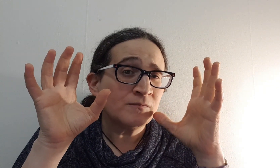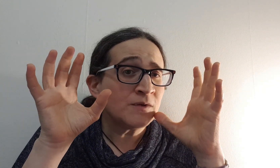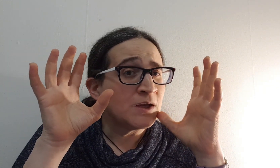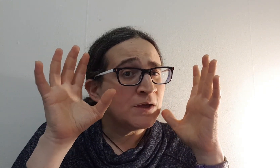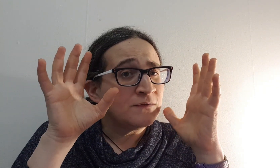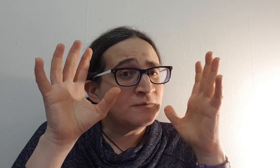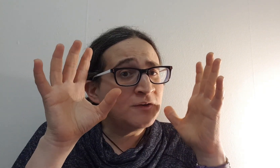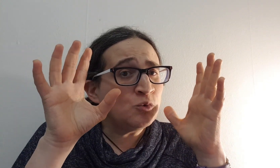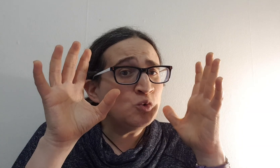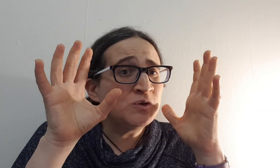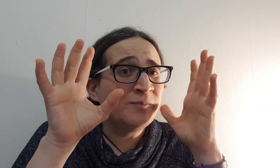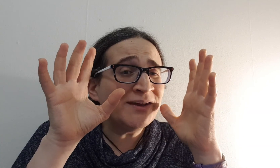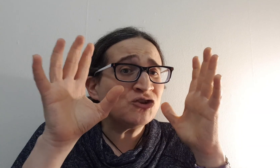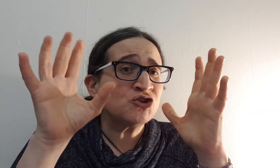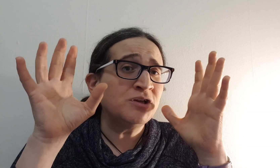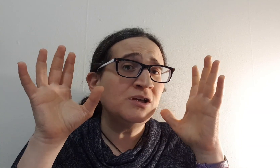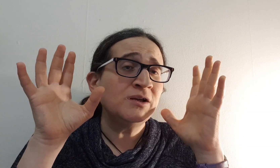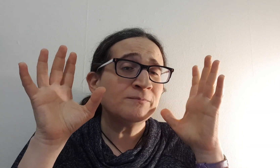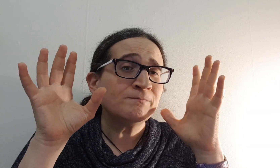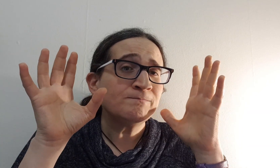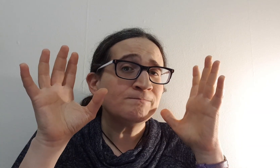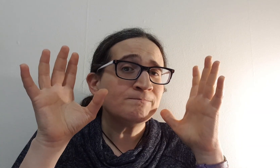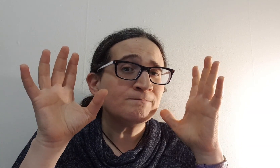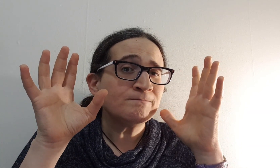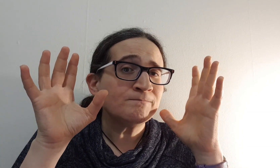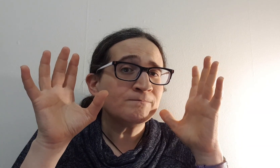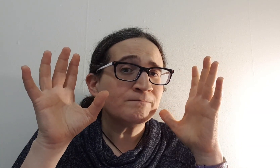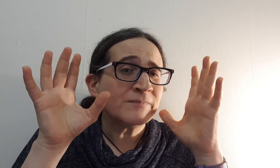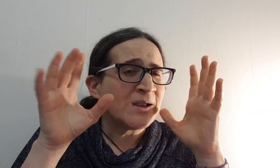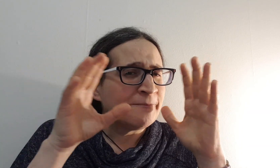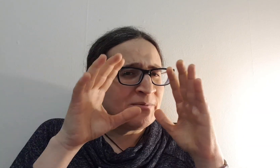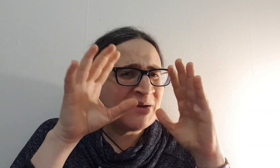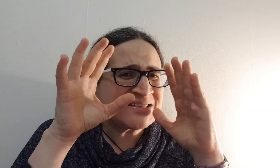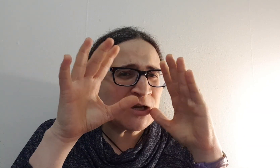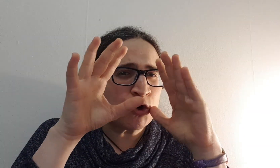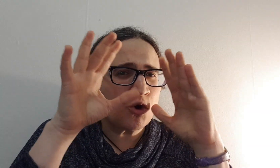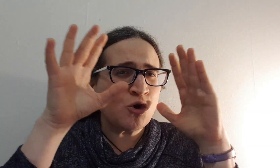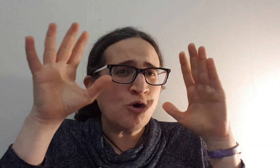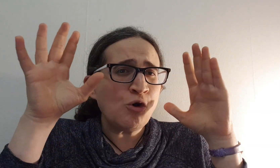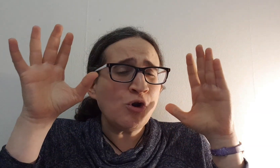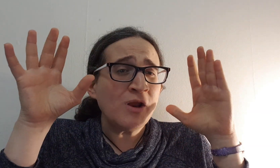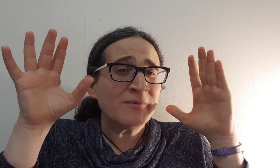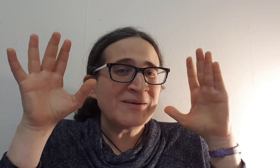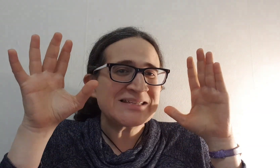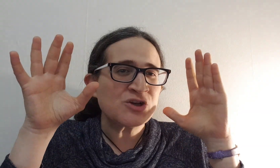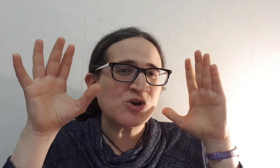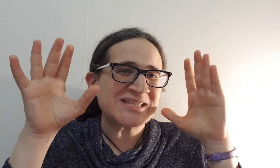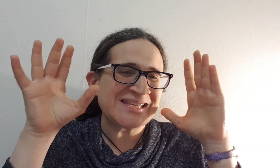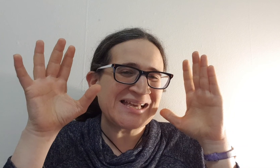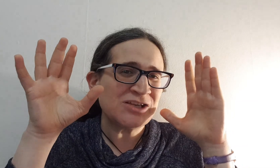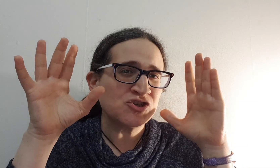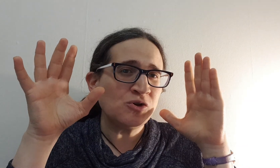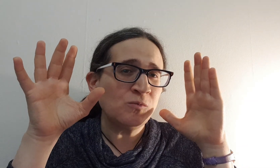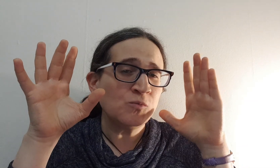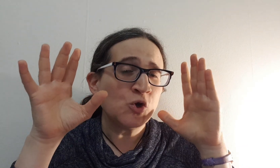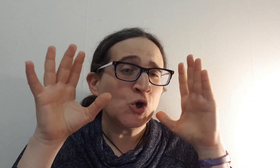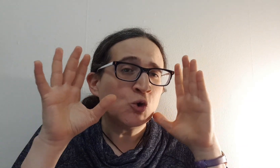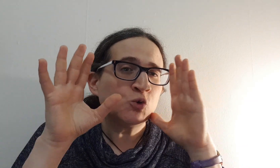והוא דיבר שלילי במשך כל השיחה שלו הוא